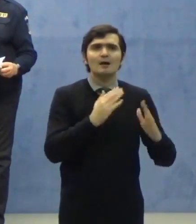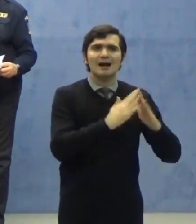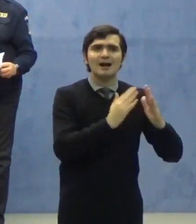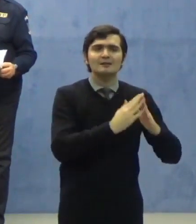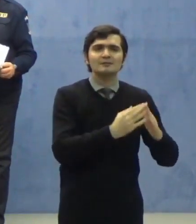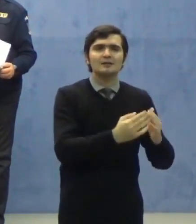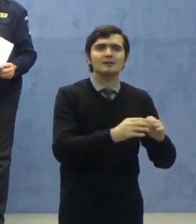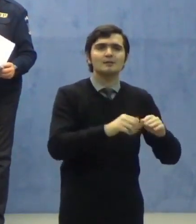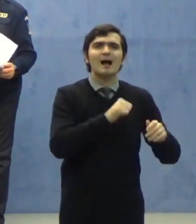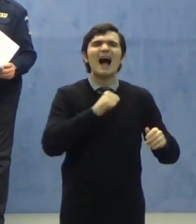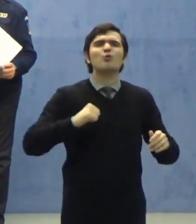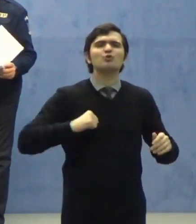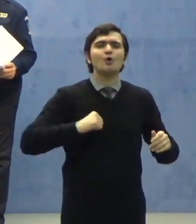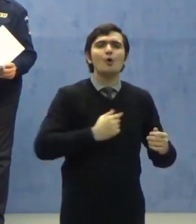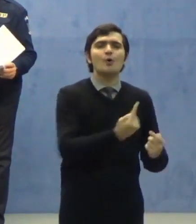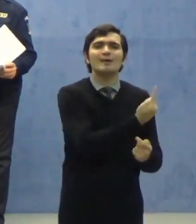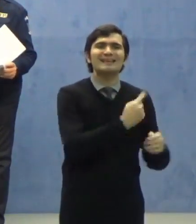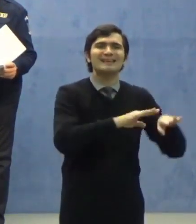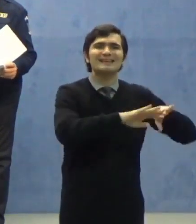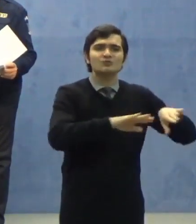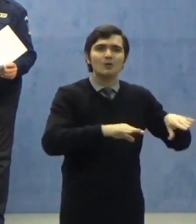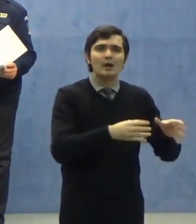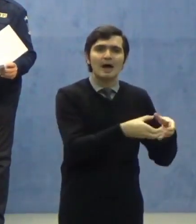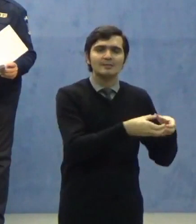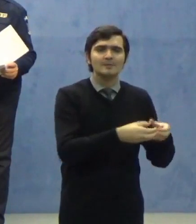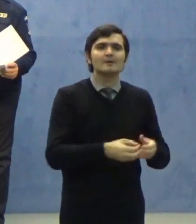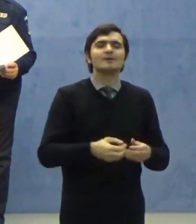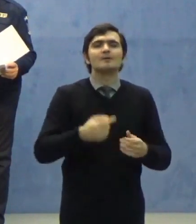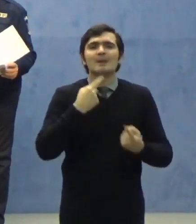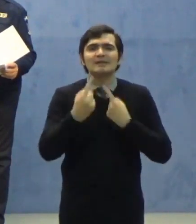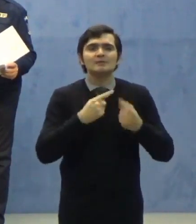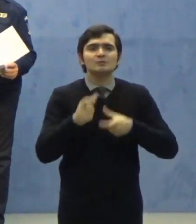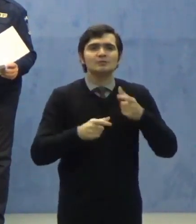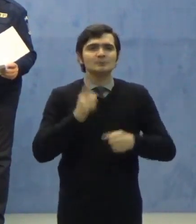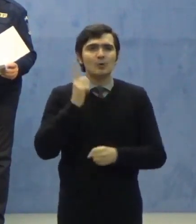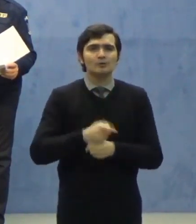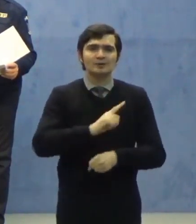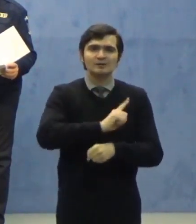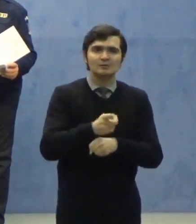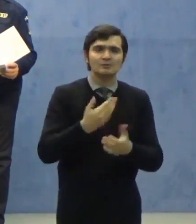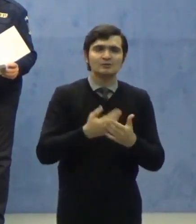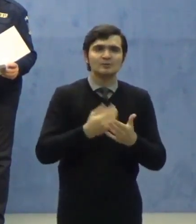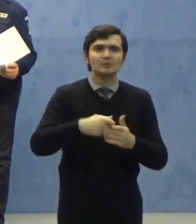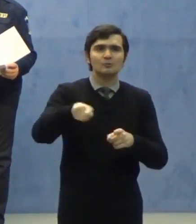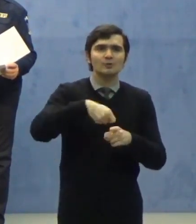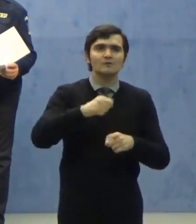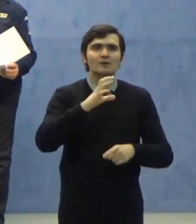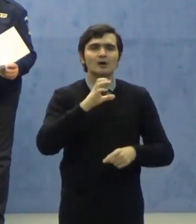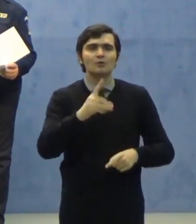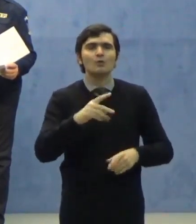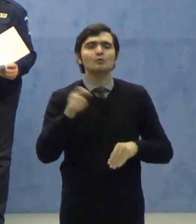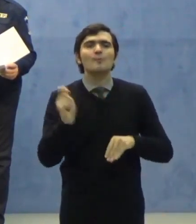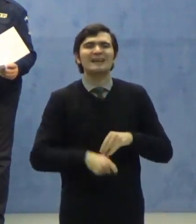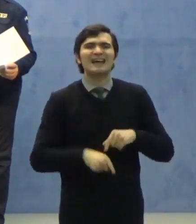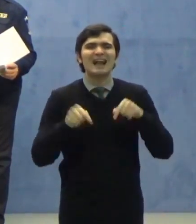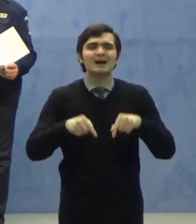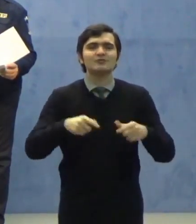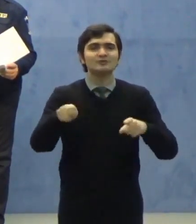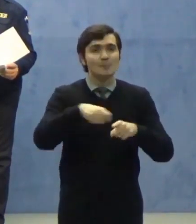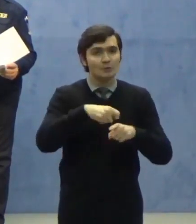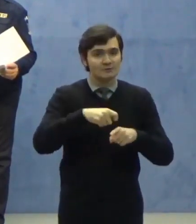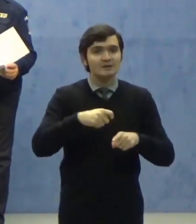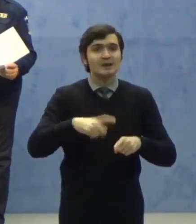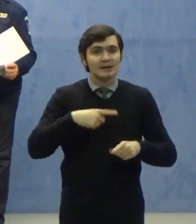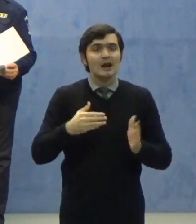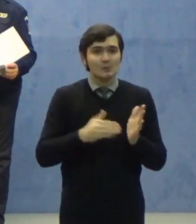Mai fac o scurtă referire la ordonanța de urgență pentru modificarea și completarea codului penal. Aceste modificări sunt necesare